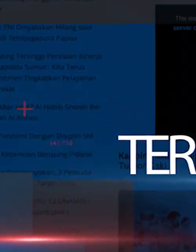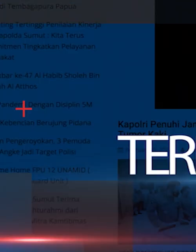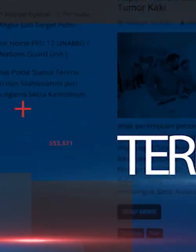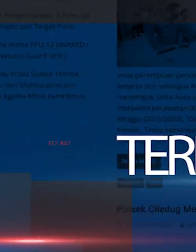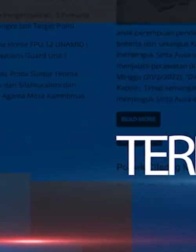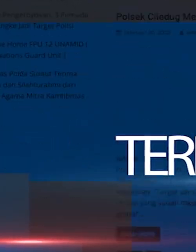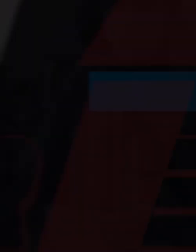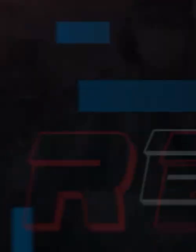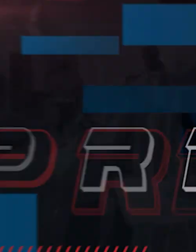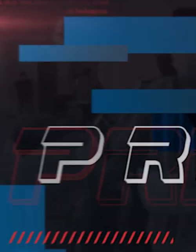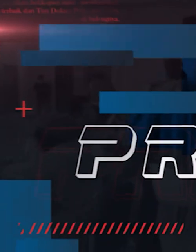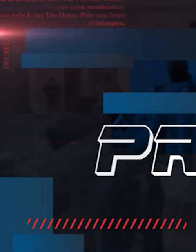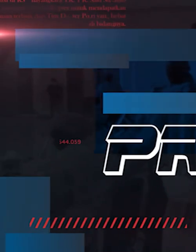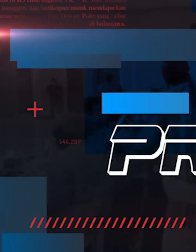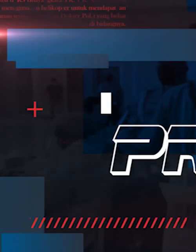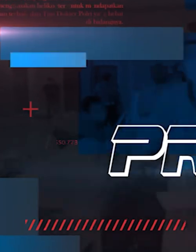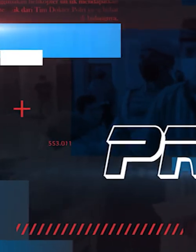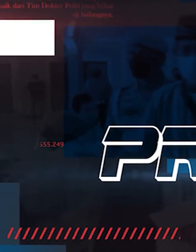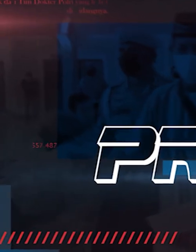Sampai jumpa di selanjutnya.